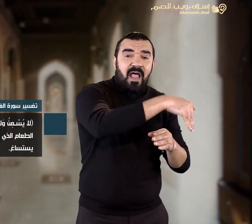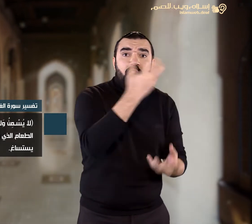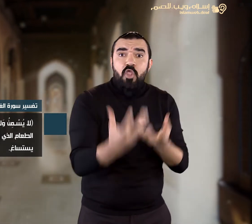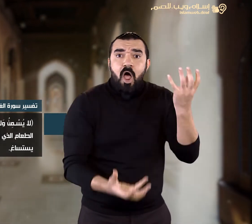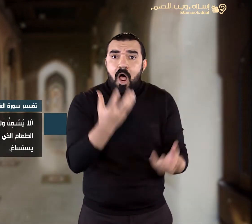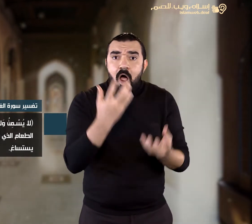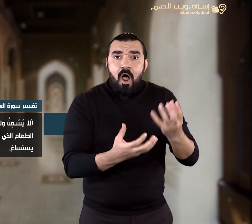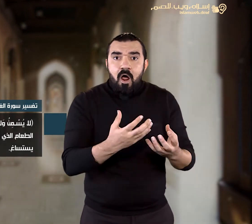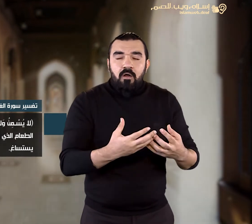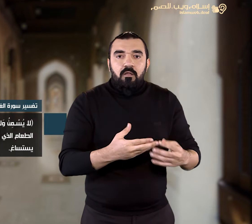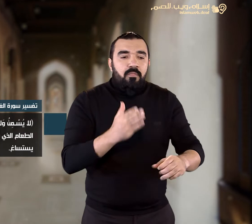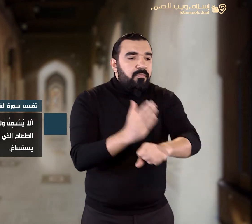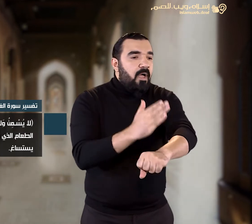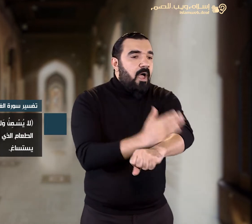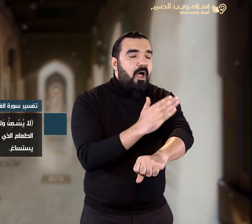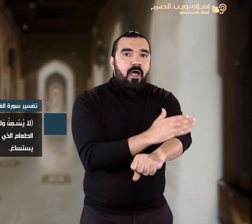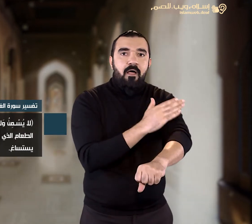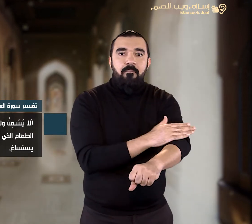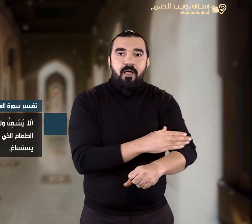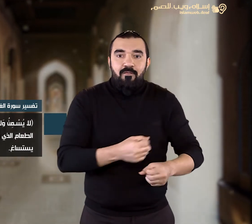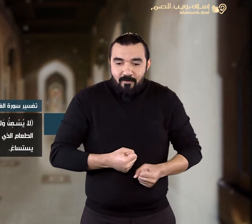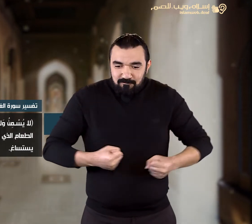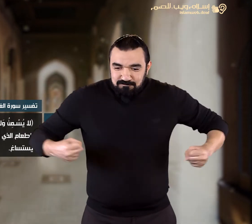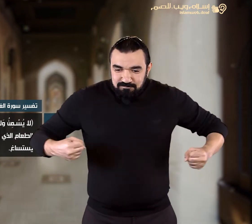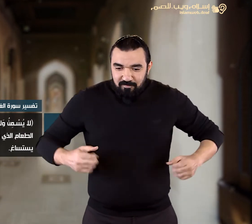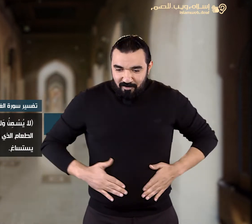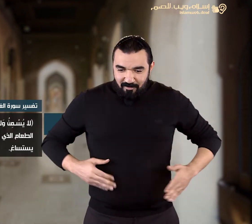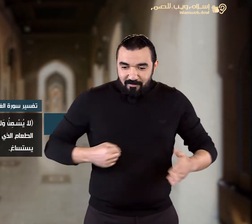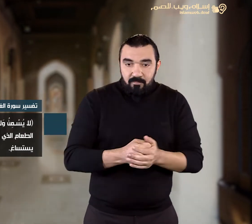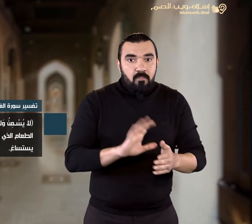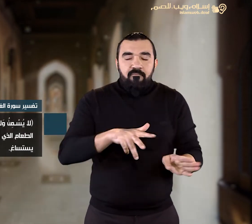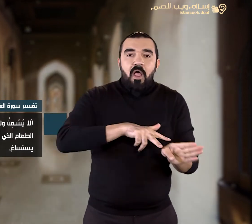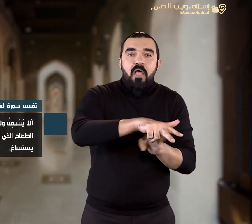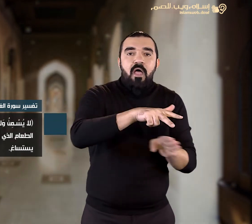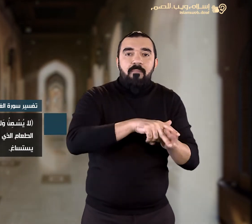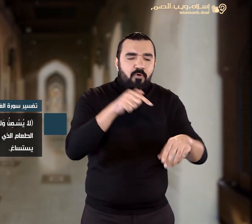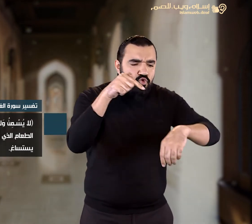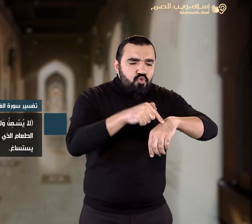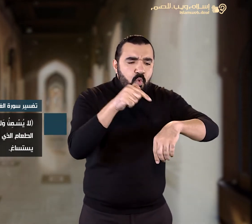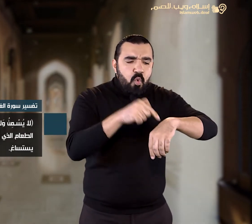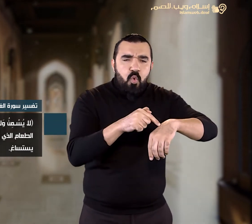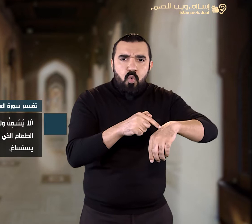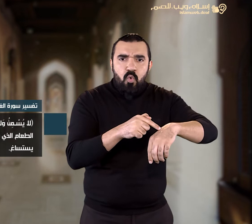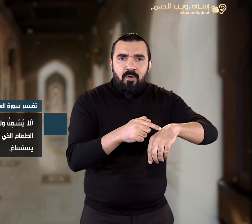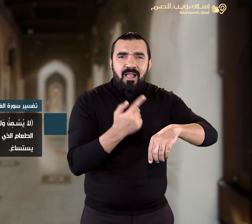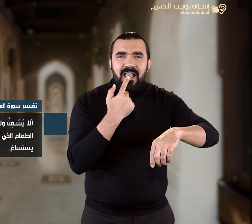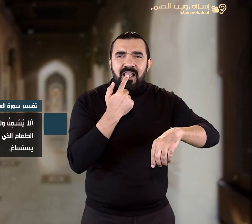الطعام الذي يذهب الجوه وينبت الشحم وإنما هو من شوك لا